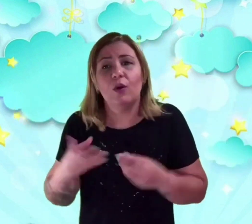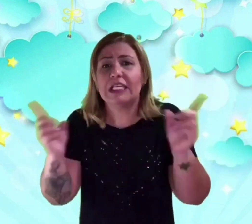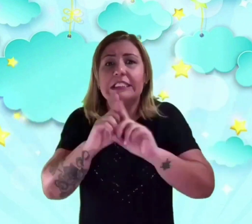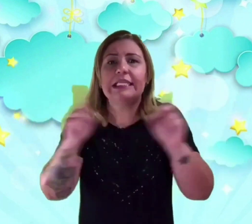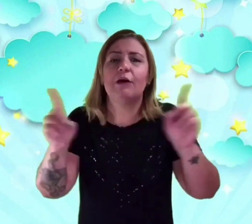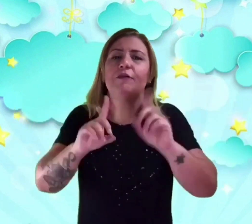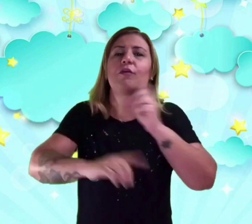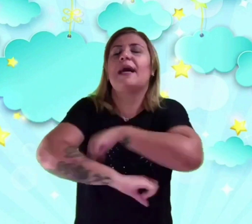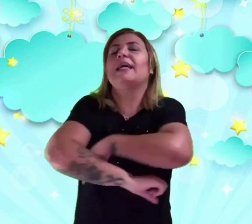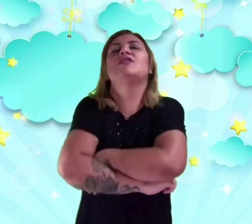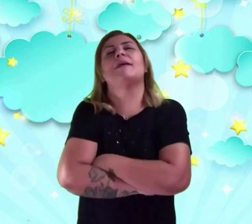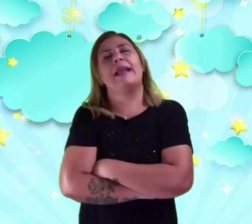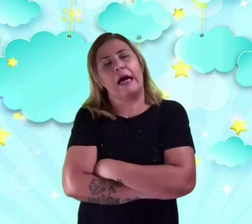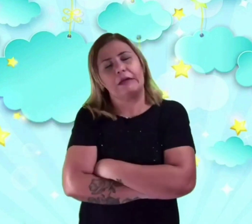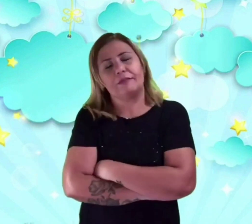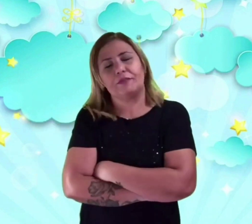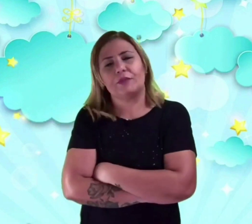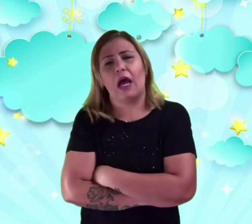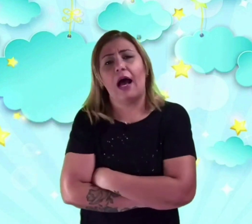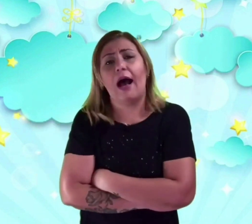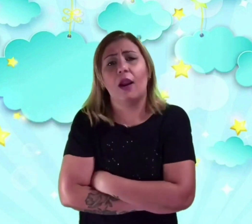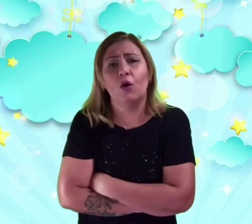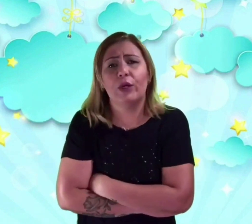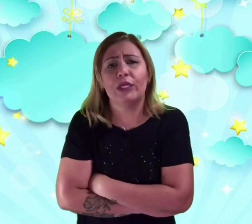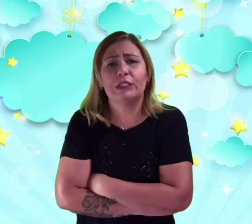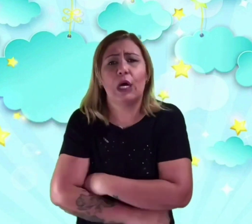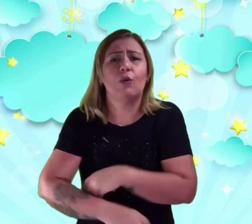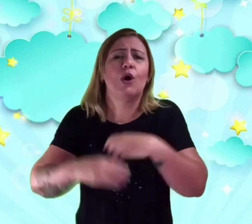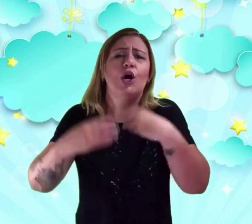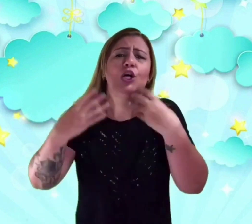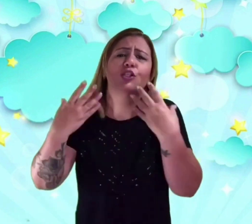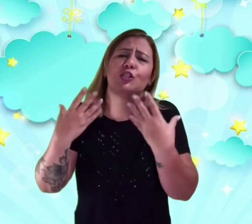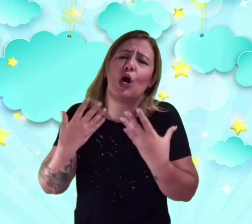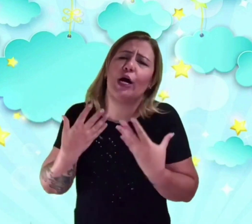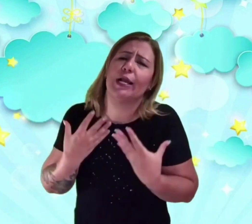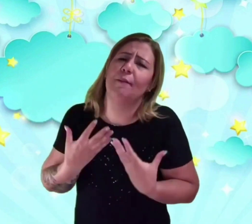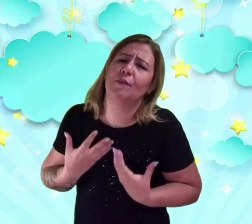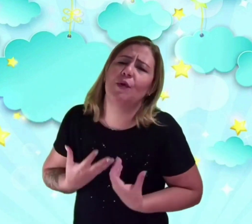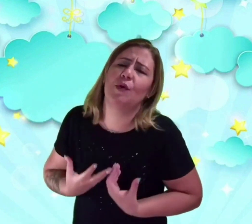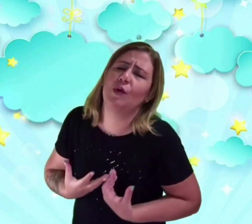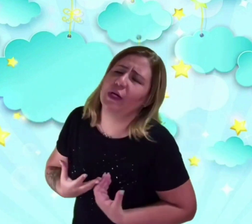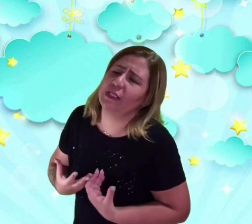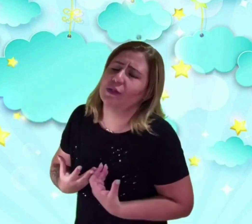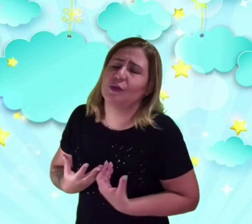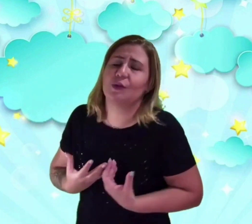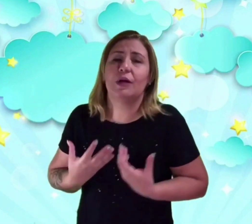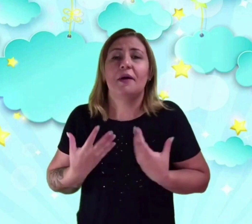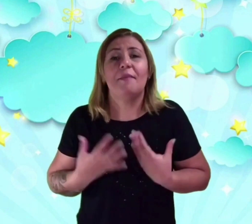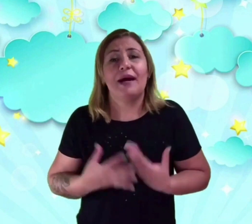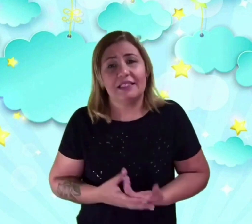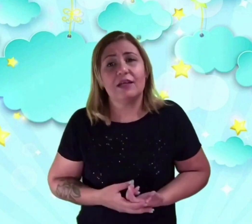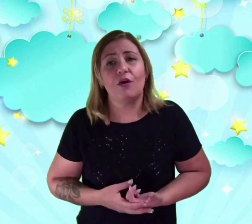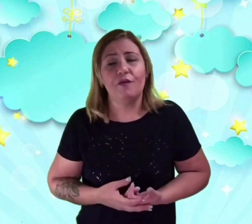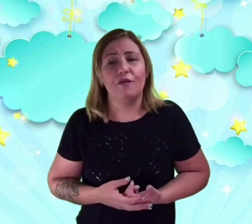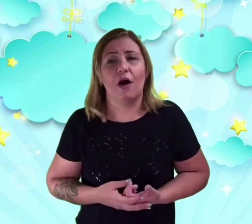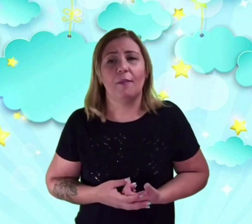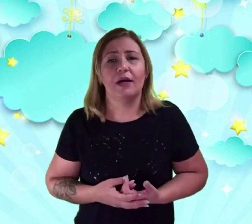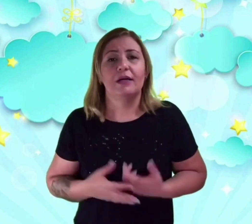lua que não vão mais trabalhar. A lua então chora muito, mas se conforma.